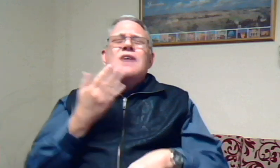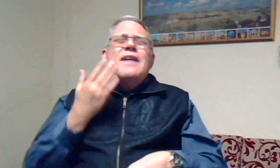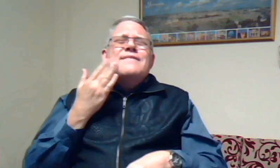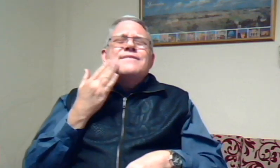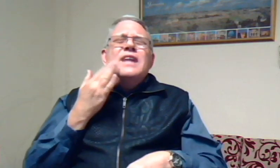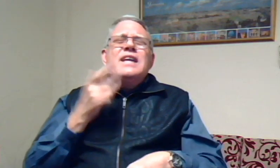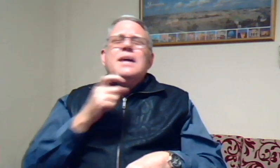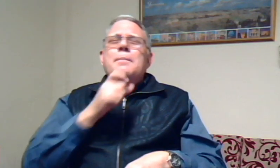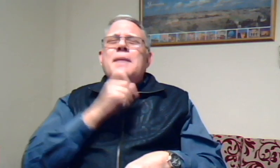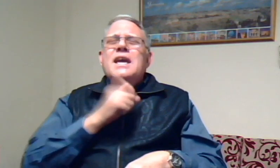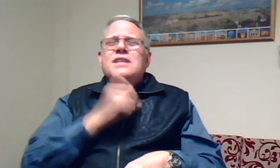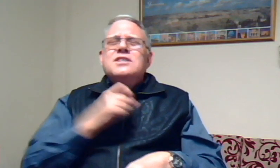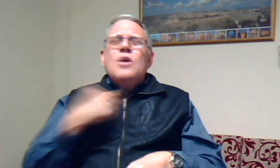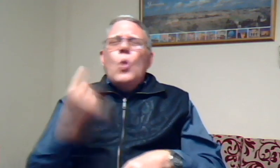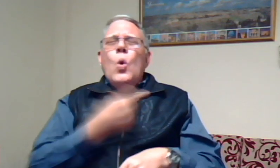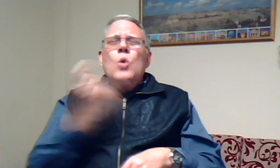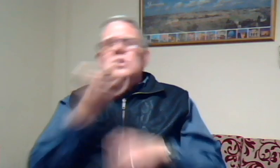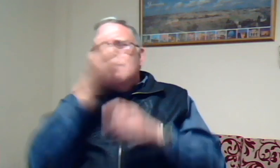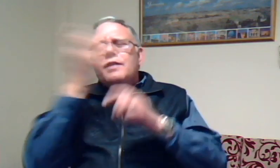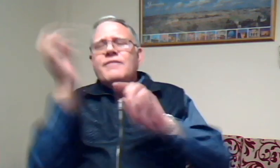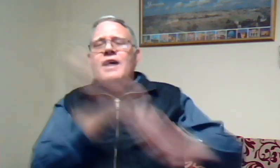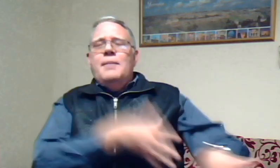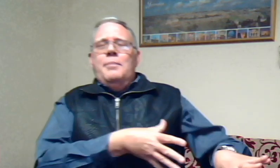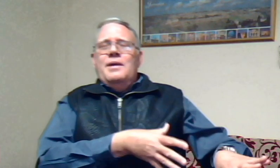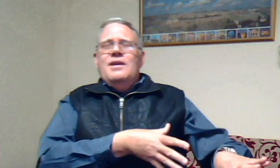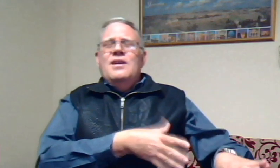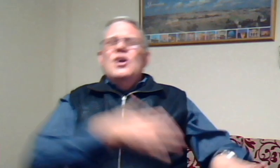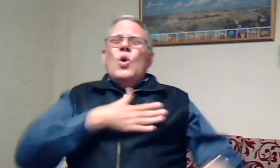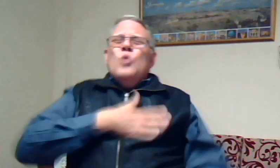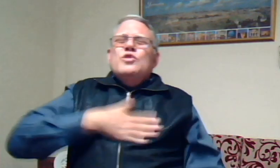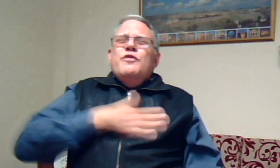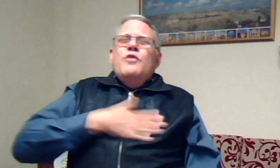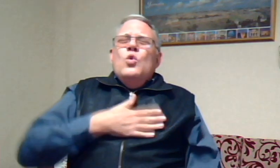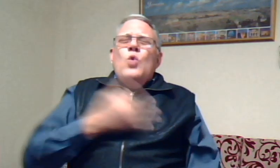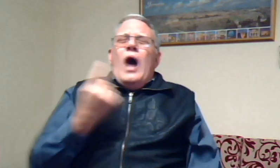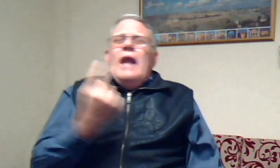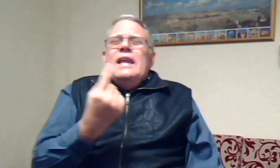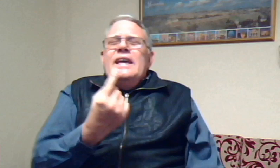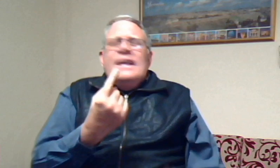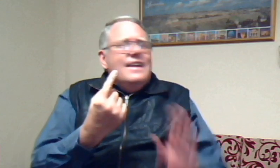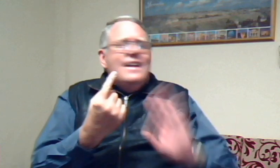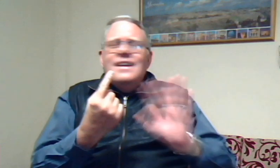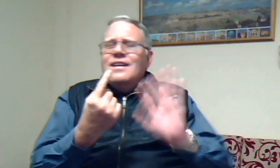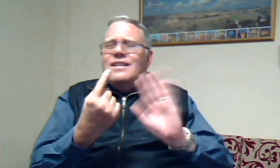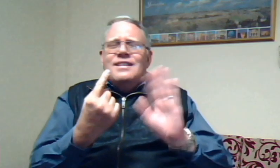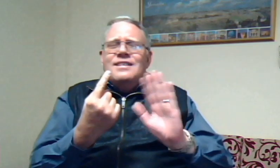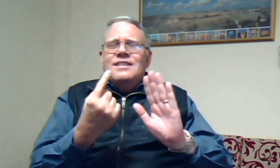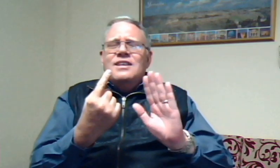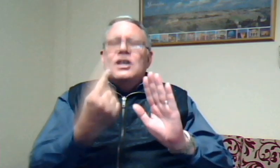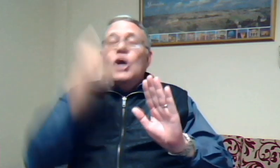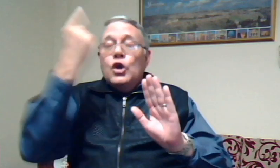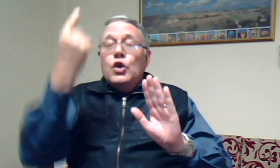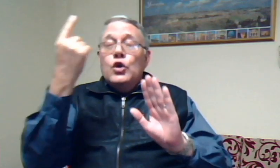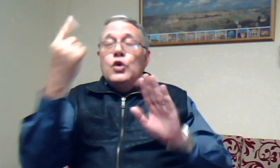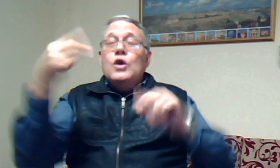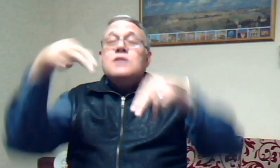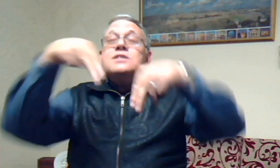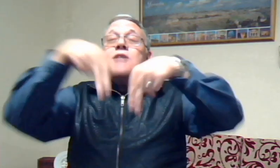wanneer mense ons verwerp. Ons voel alleen nie. U staan